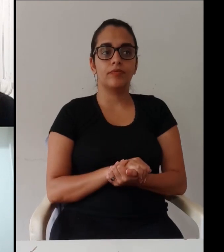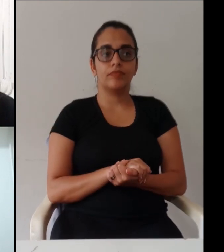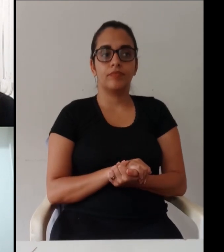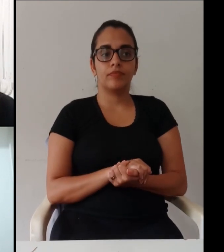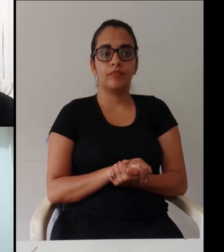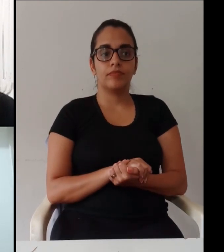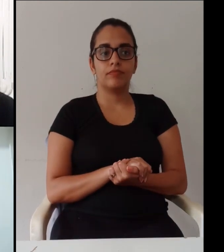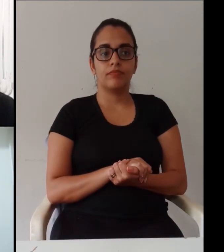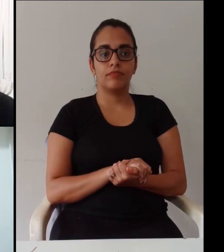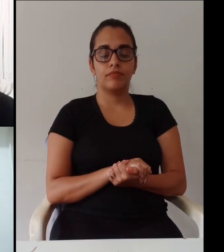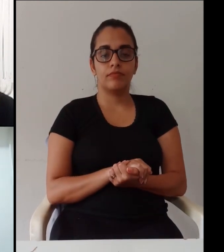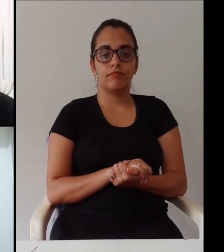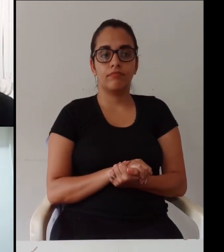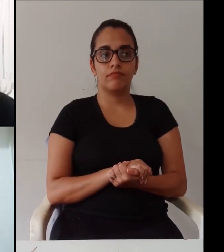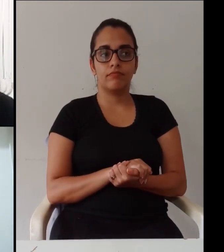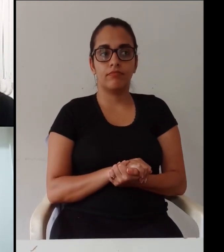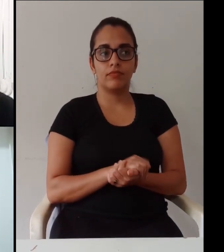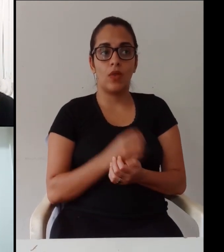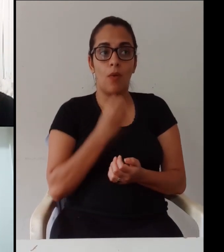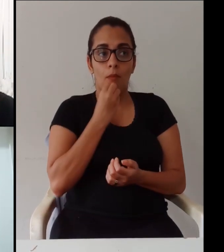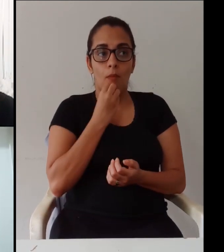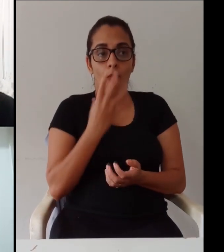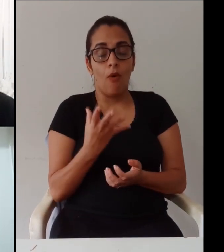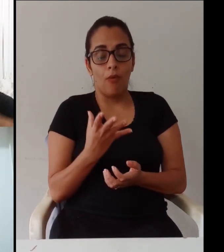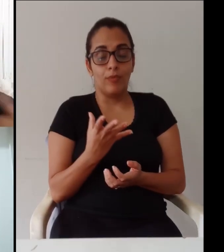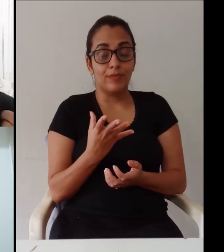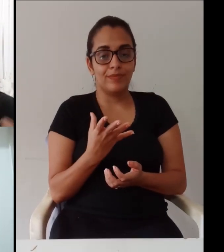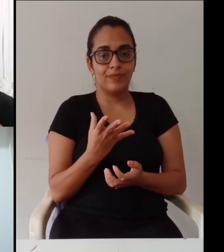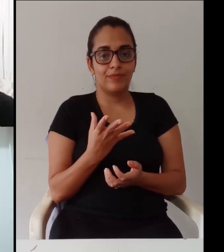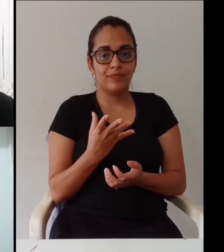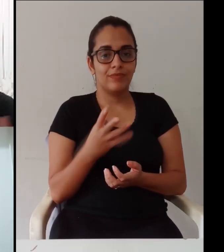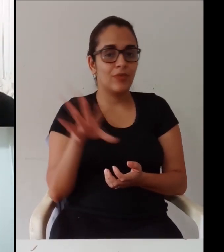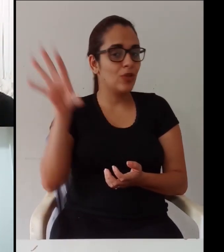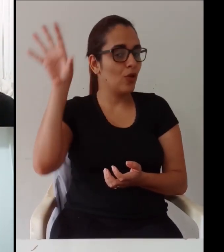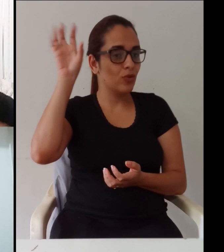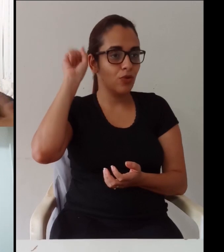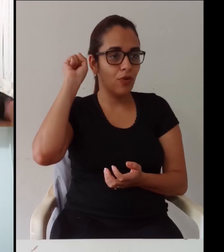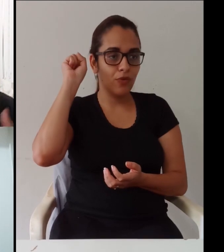nem celular que não tem acesso responder ao nosso questionário